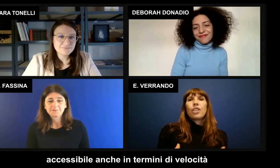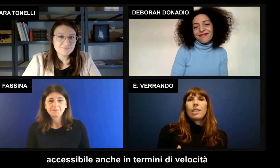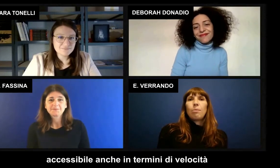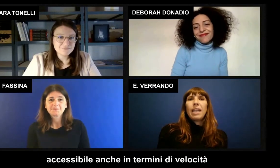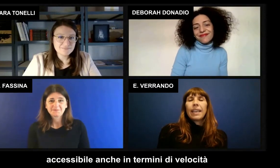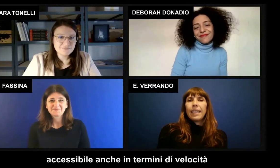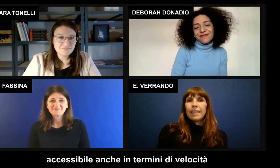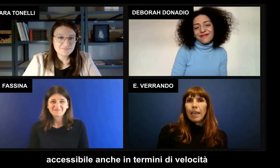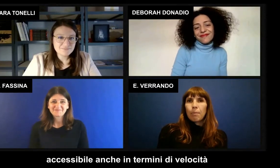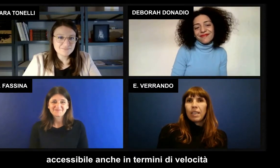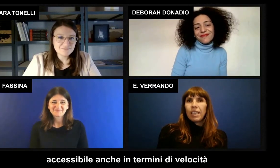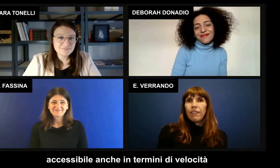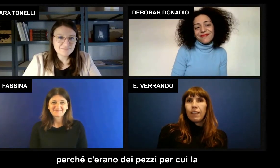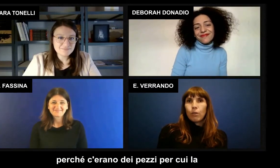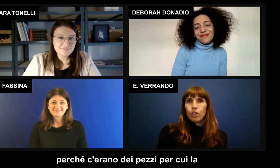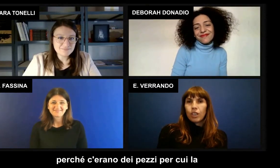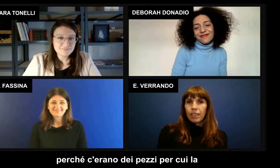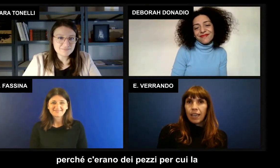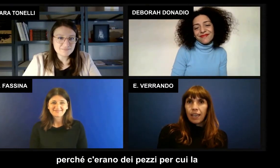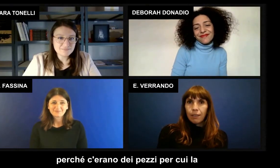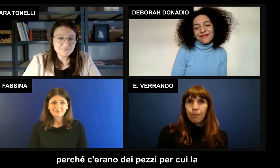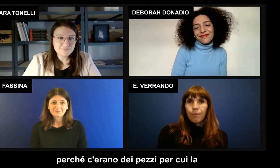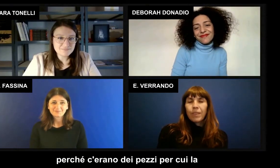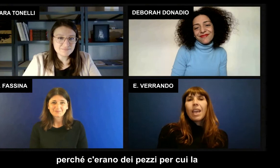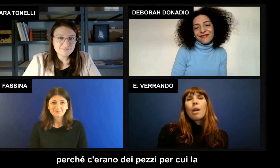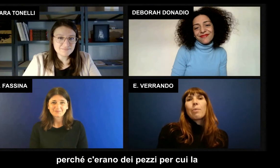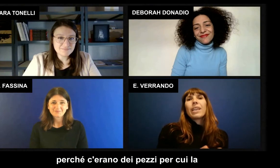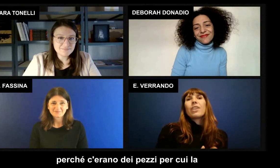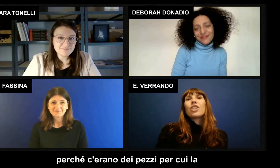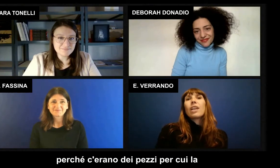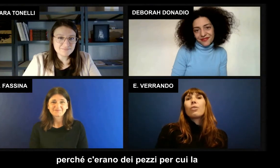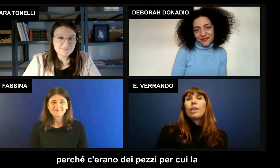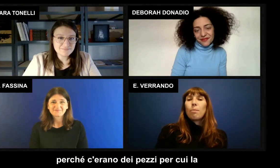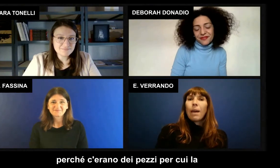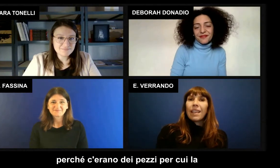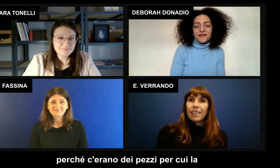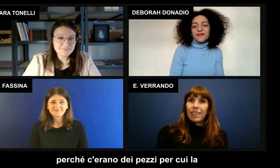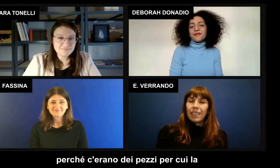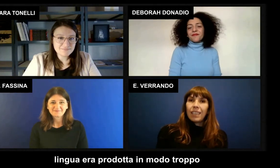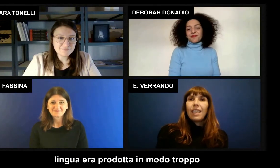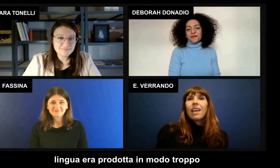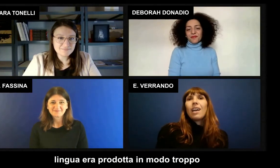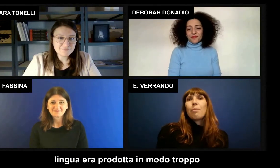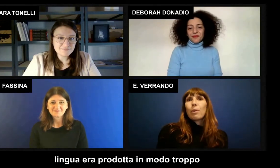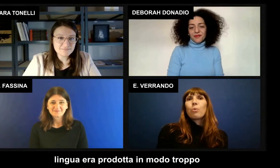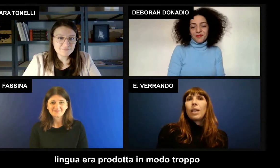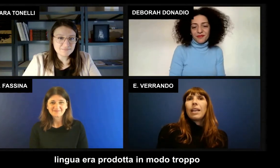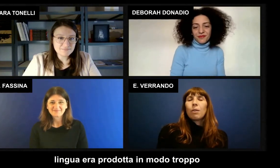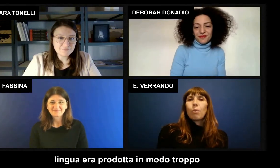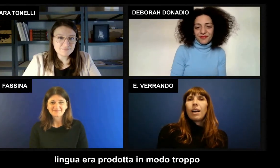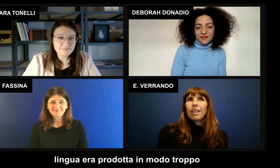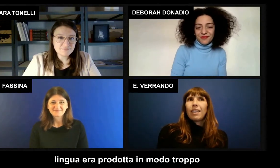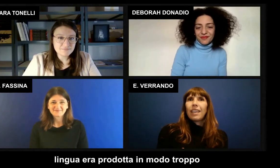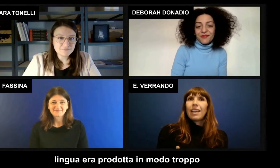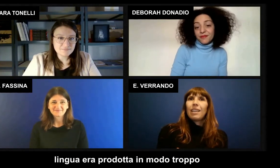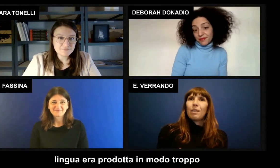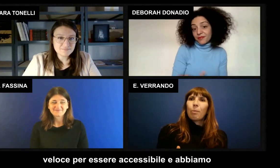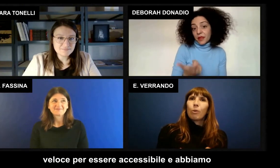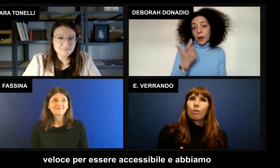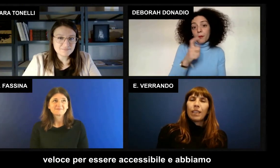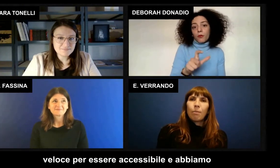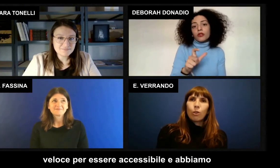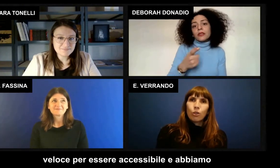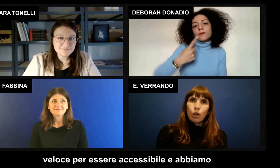accessibile anche in termini di velocità perché c'erano dei pezzi per cui la lingua era